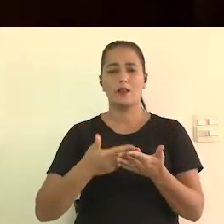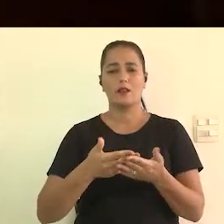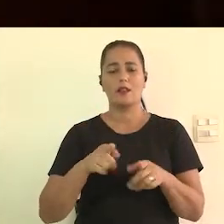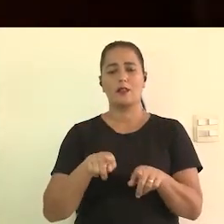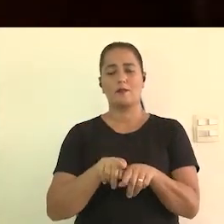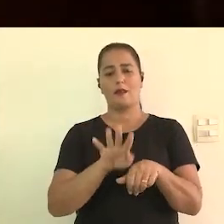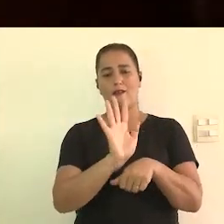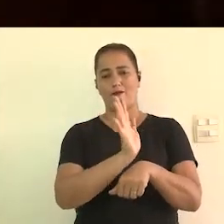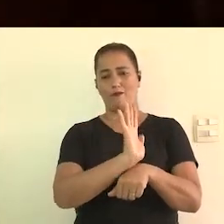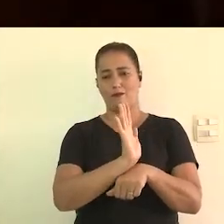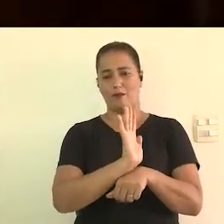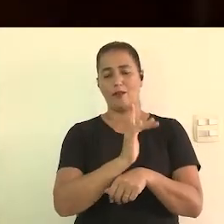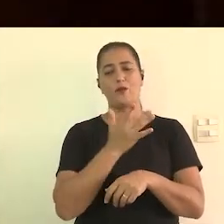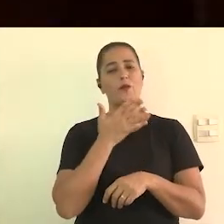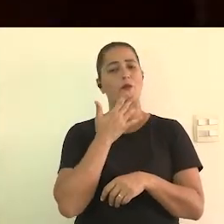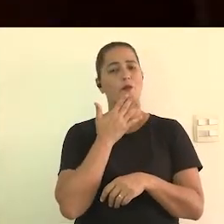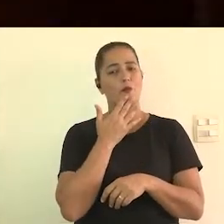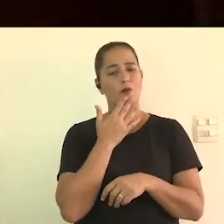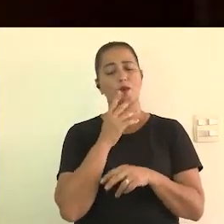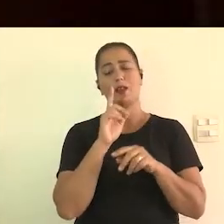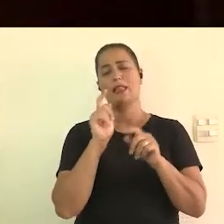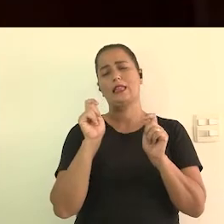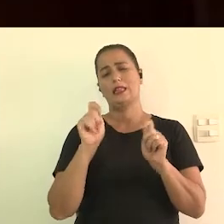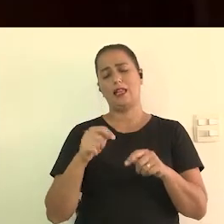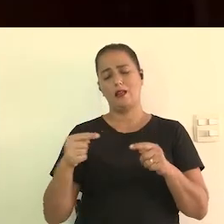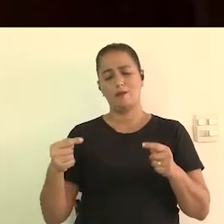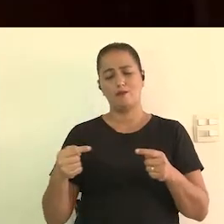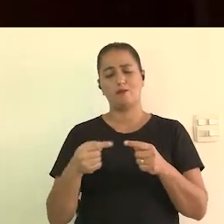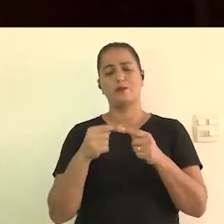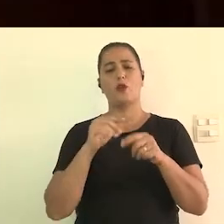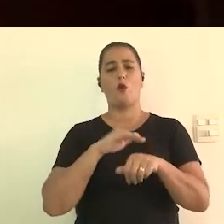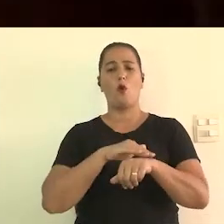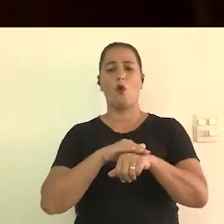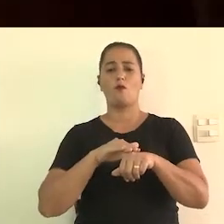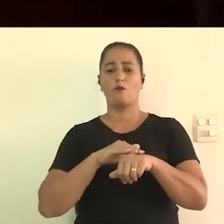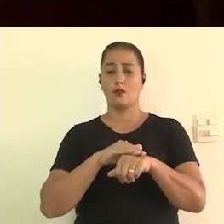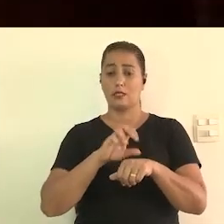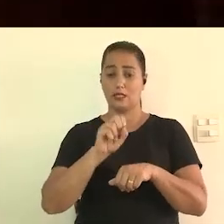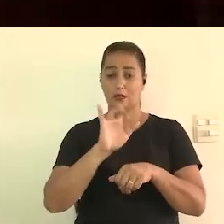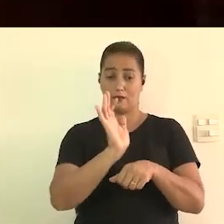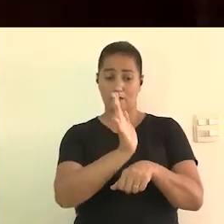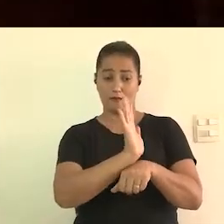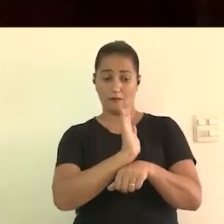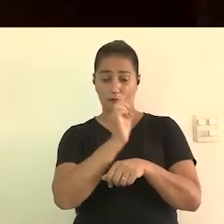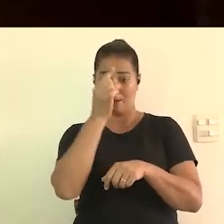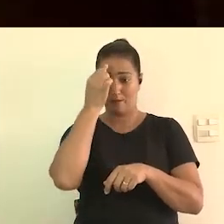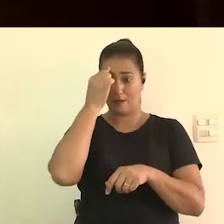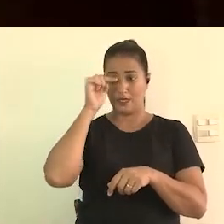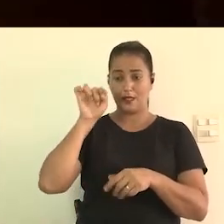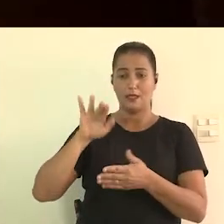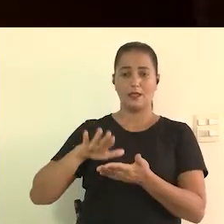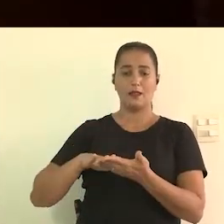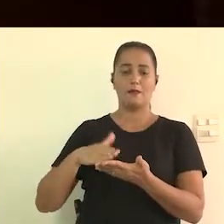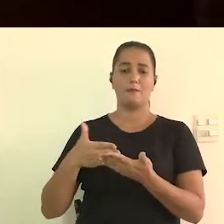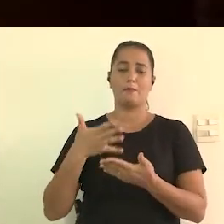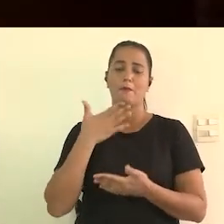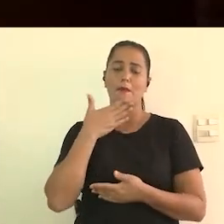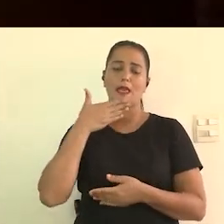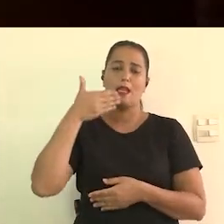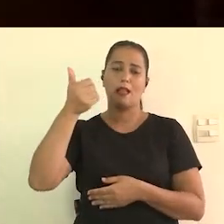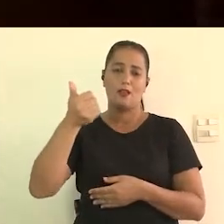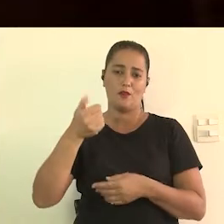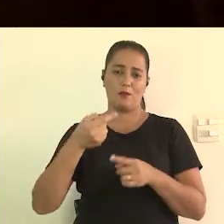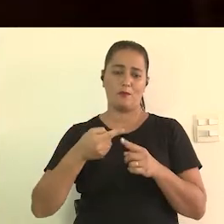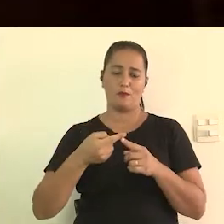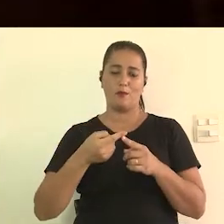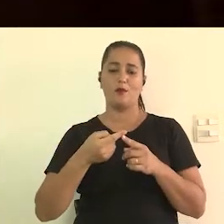filme também as cores da roupa é possível conversar então se o filme é feito já pensando no intérprete melhor ainda porque